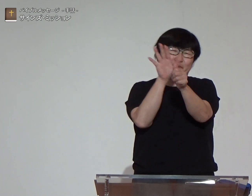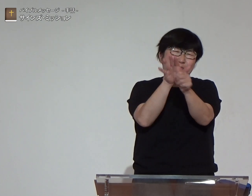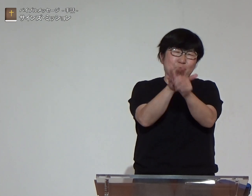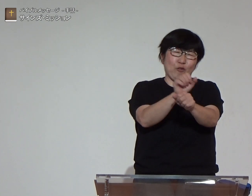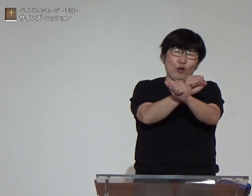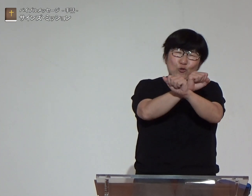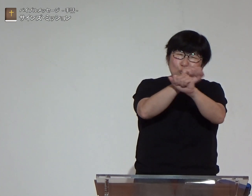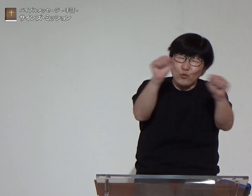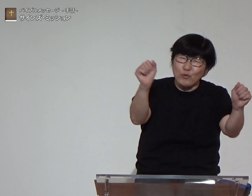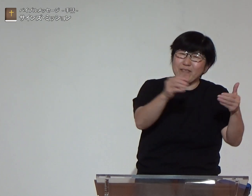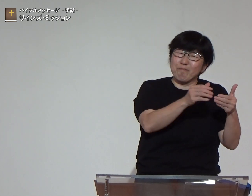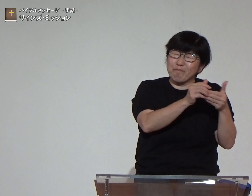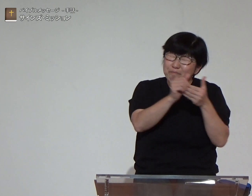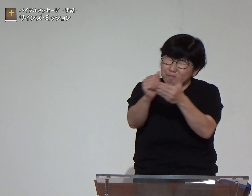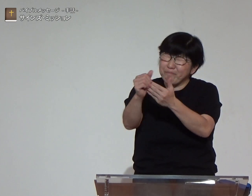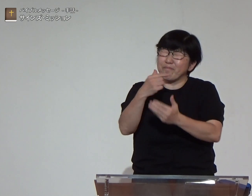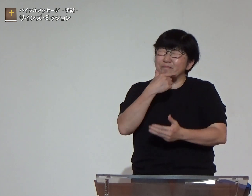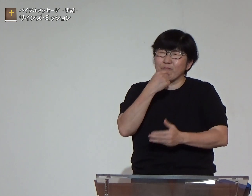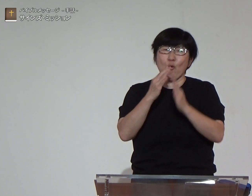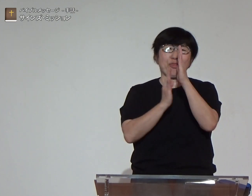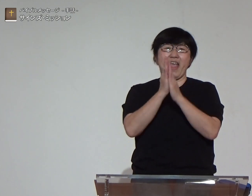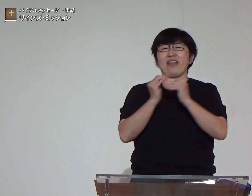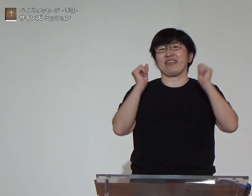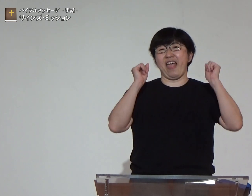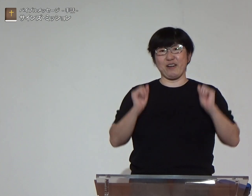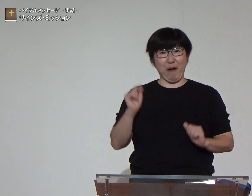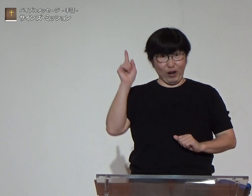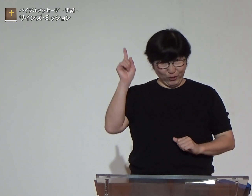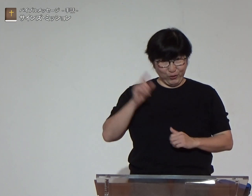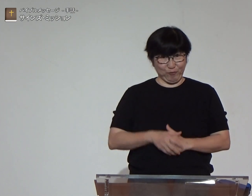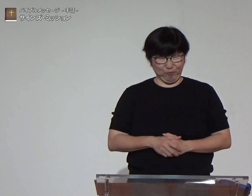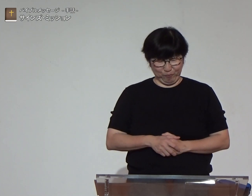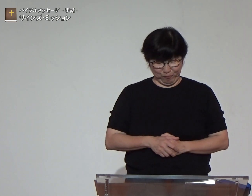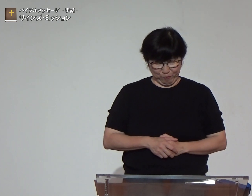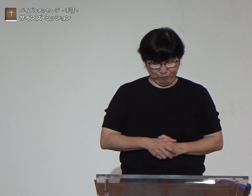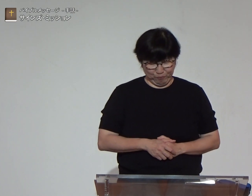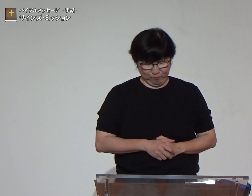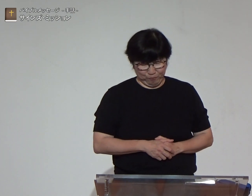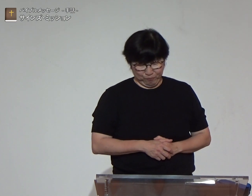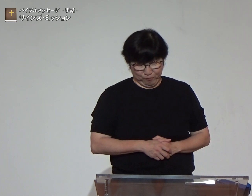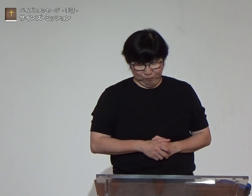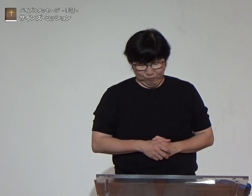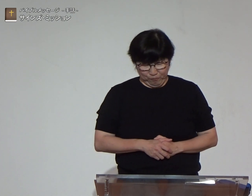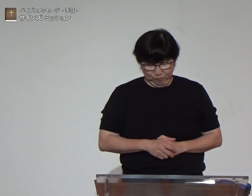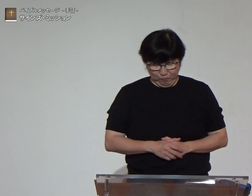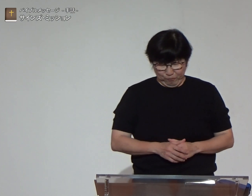を犠牲にして捧げ皆を救い導くことを願っておられるお方なのです